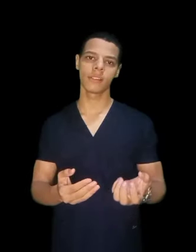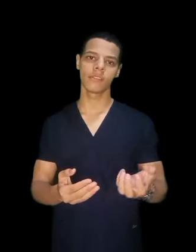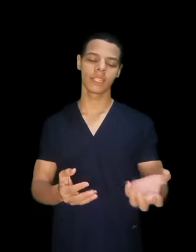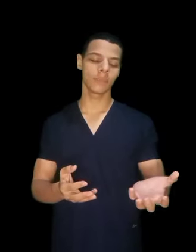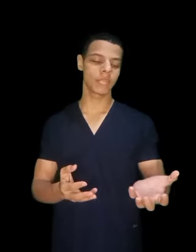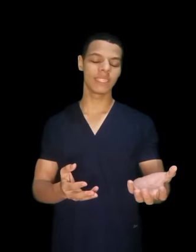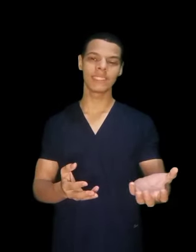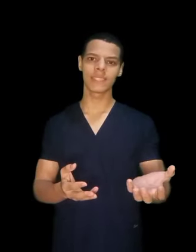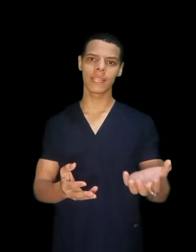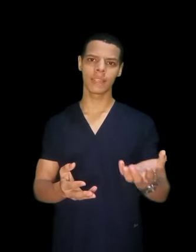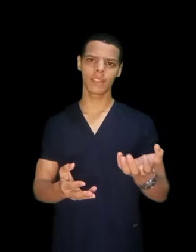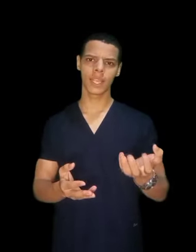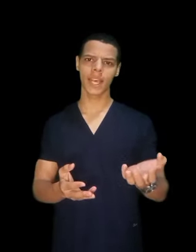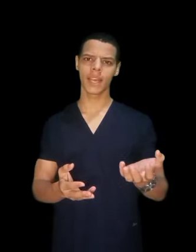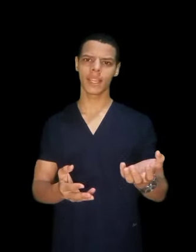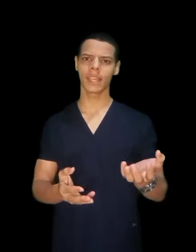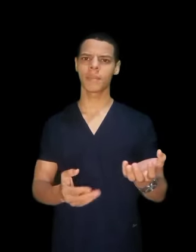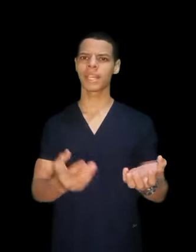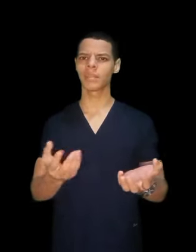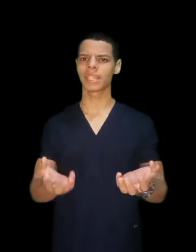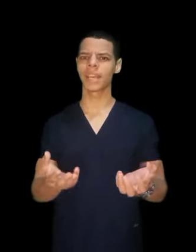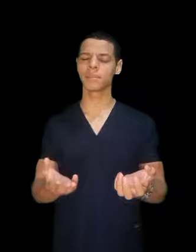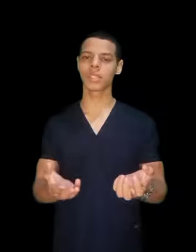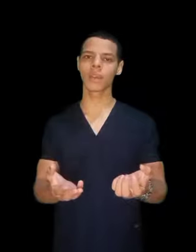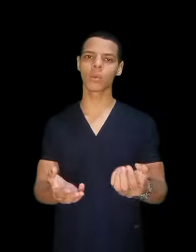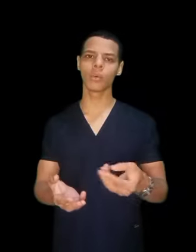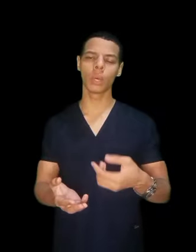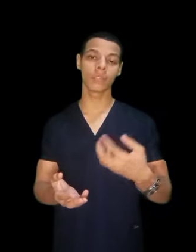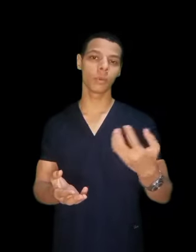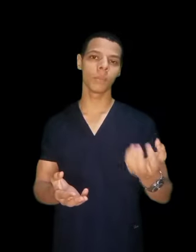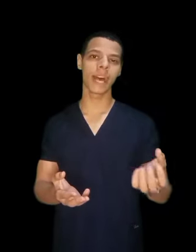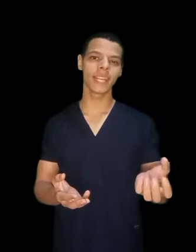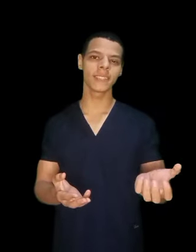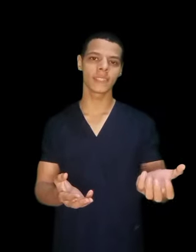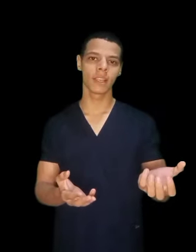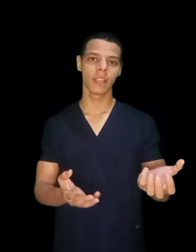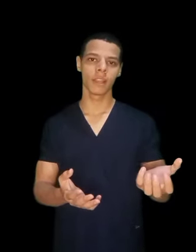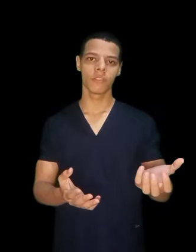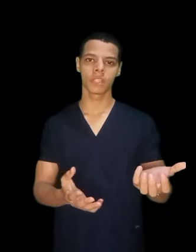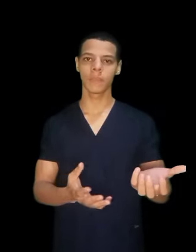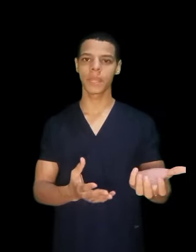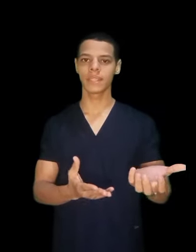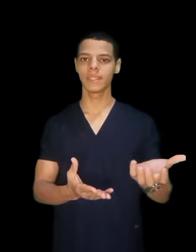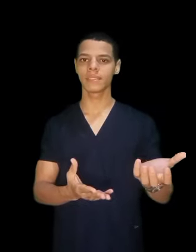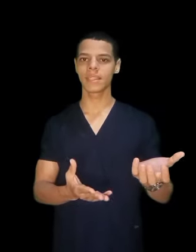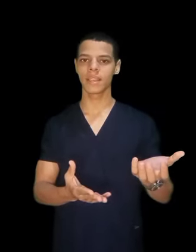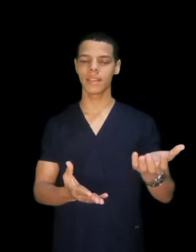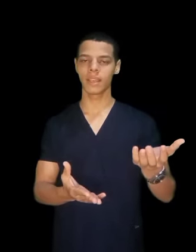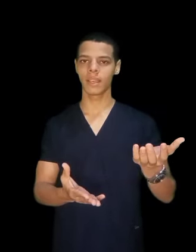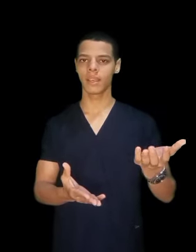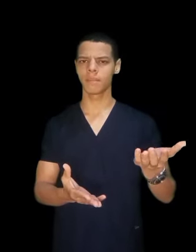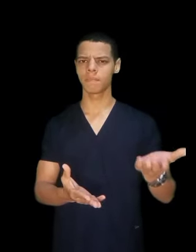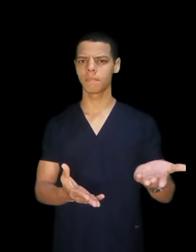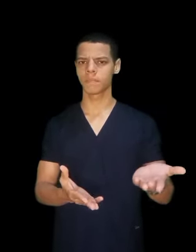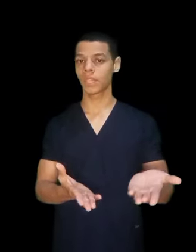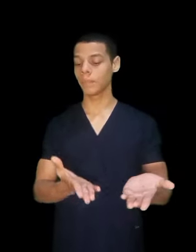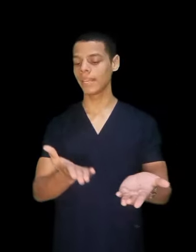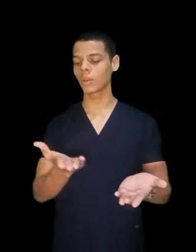فتبدأ ان انت لا يعني بعد ما اتعلمت ده كله ادخل معهد فتبدأ ان انت تميل